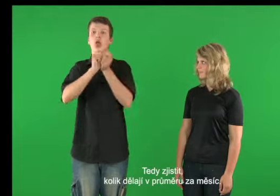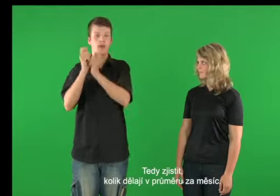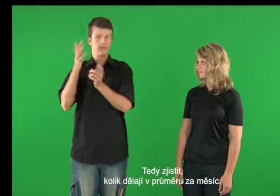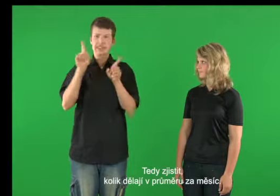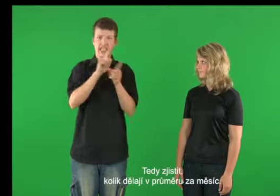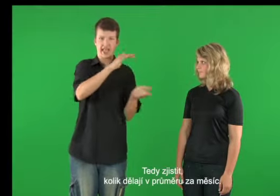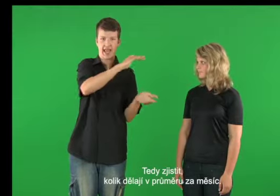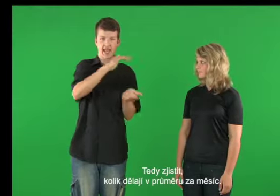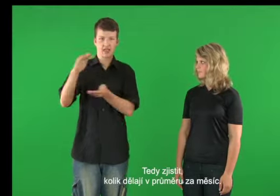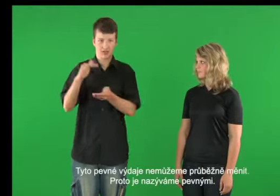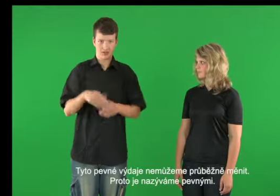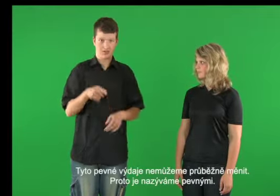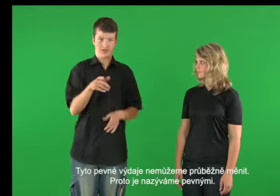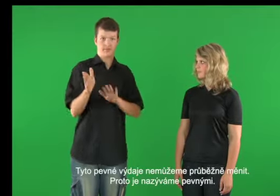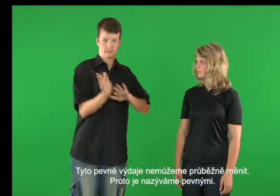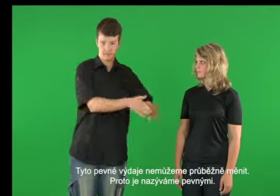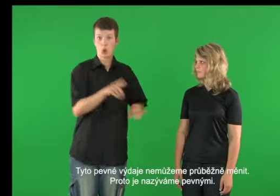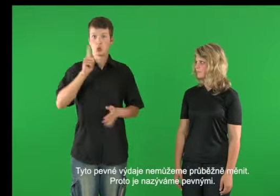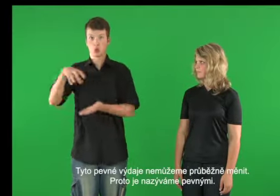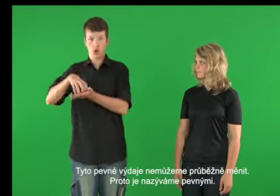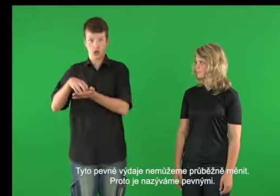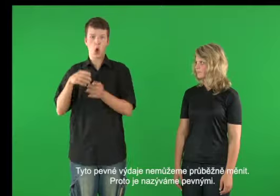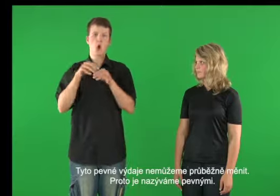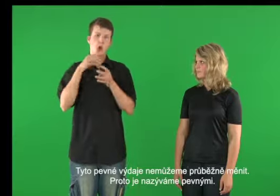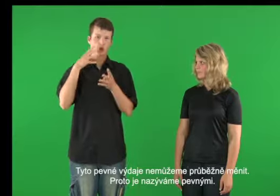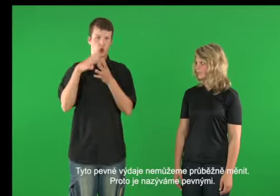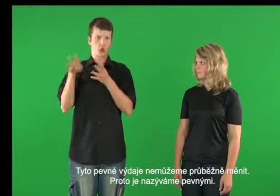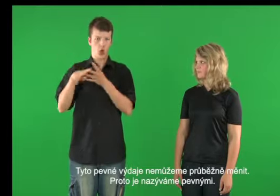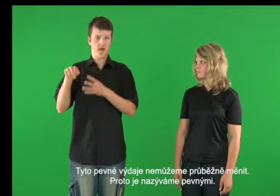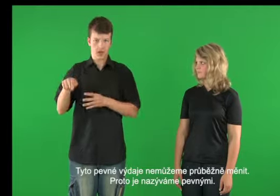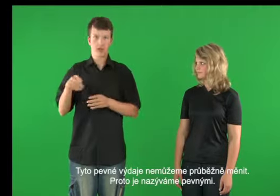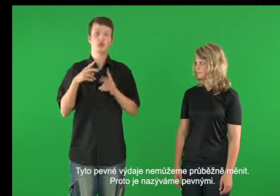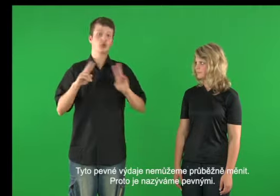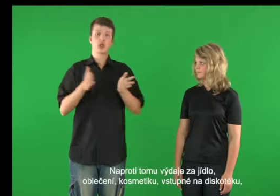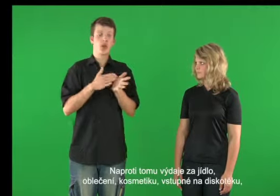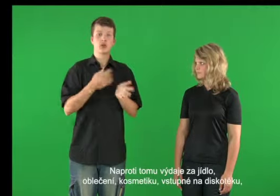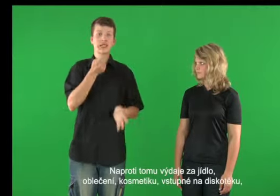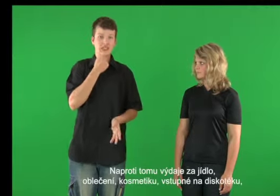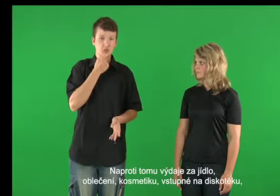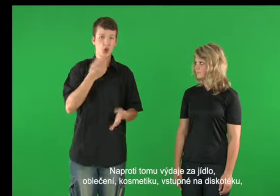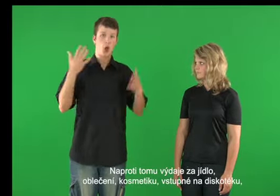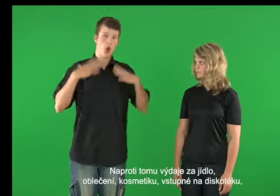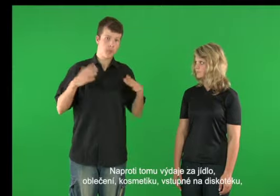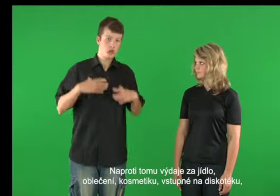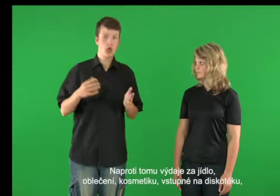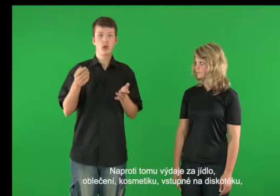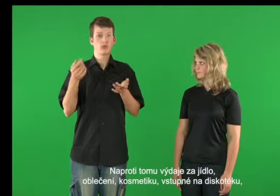Tyto pevné údaje nemůžeme průběžně měnit, proto je nazýváme pevnými. Naproti tomu výdaje za jídlo,